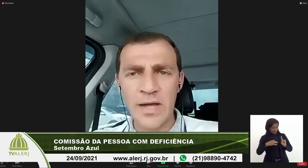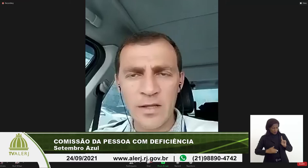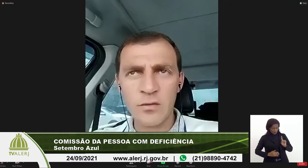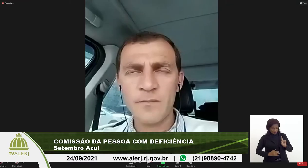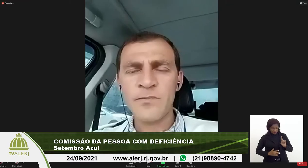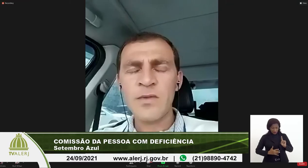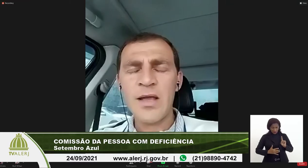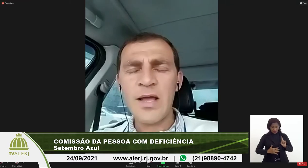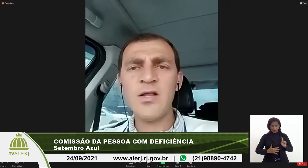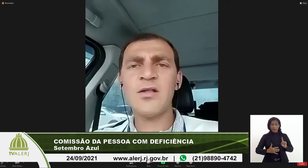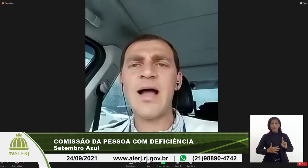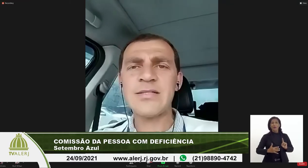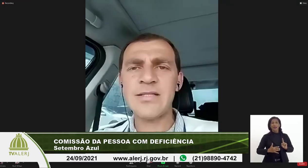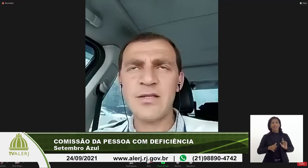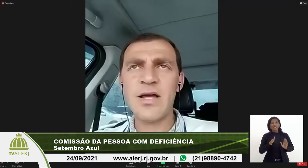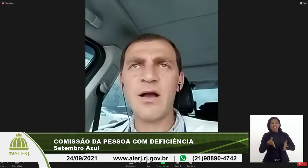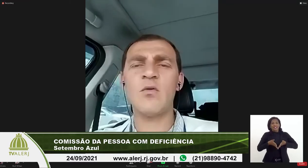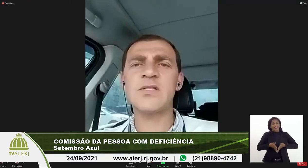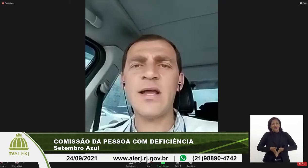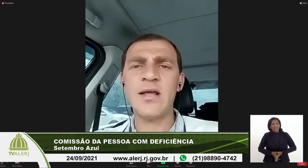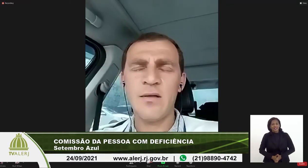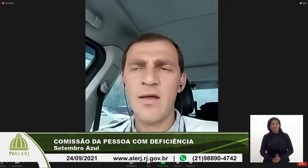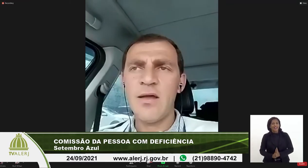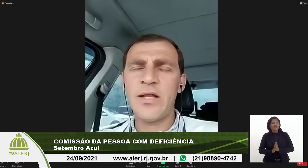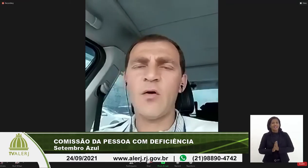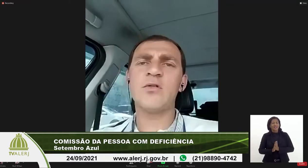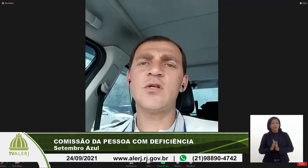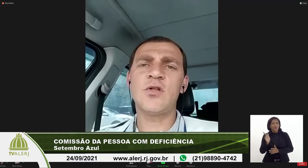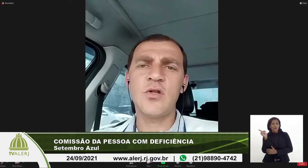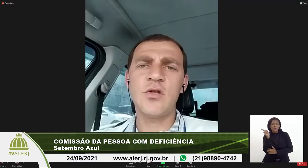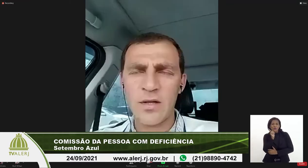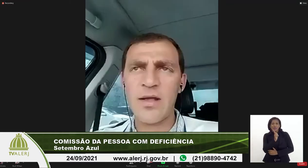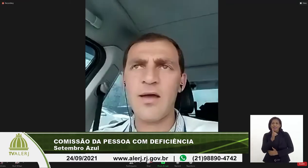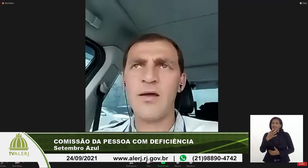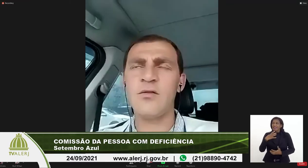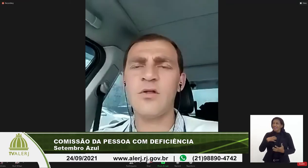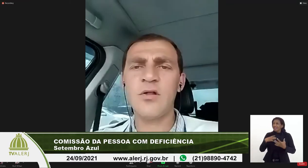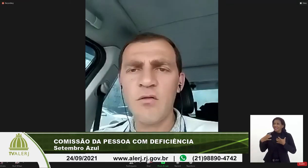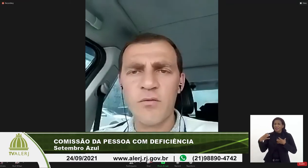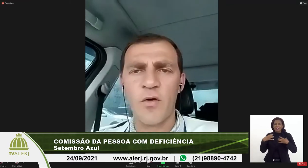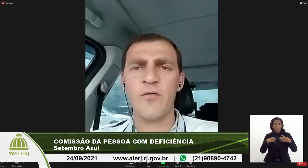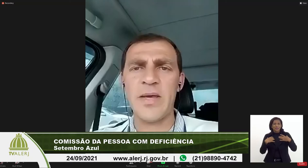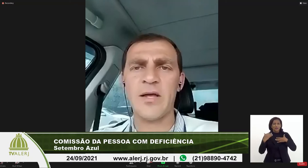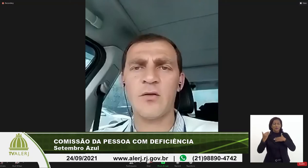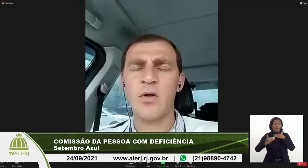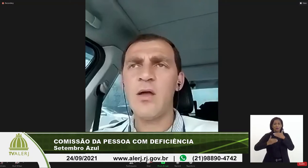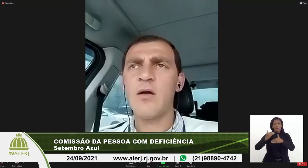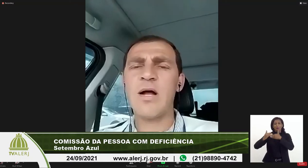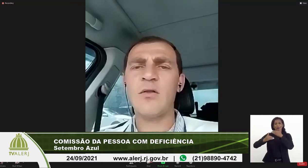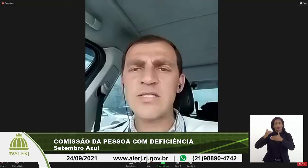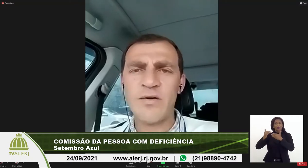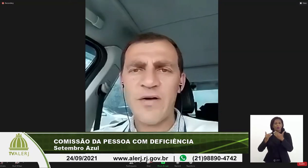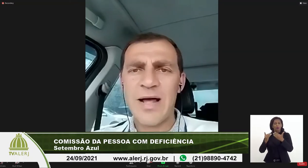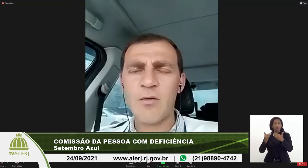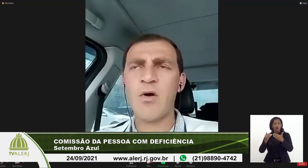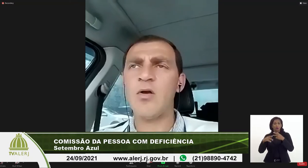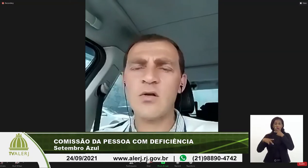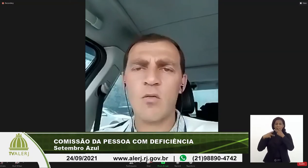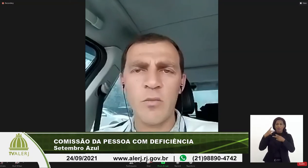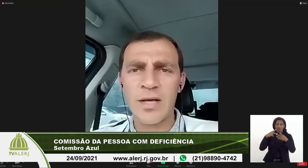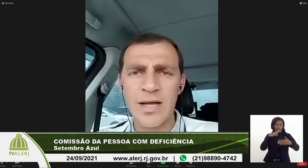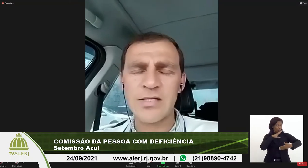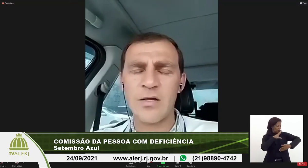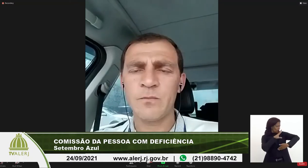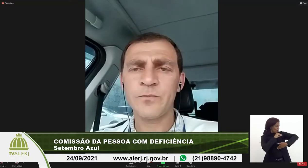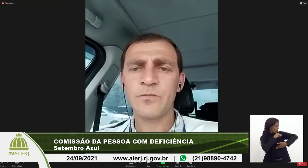desenvolvendo, eles nascem, já conseguem ter os estímulos de desenvolvimento com a nossa fala, com a